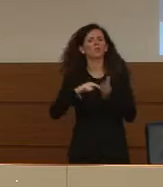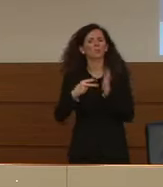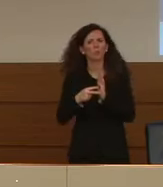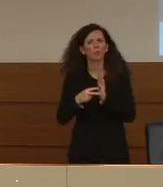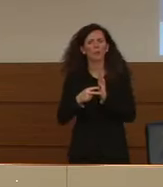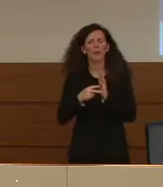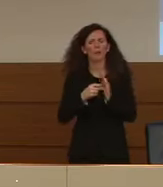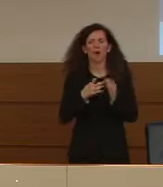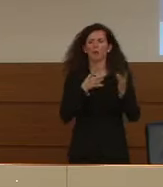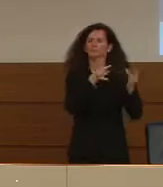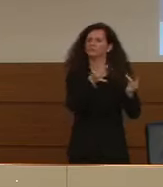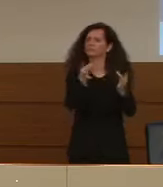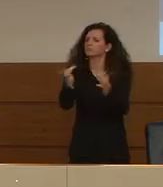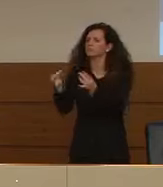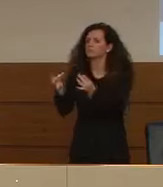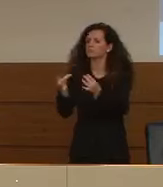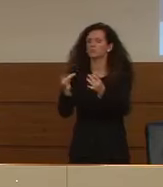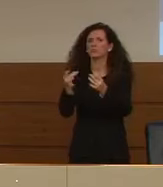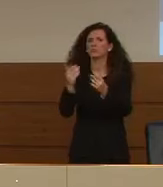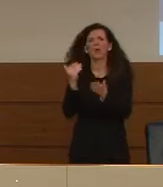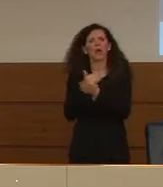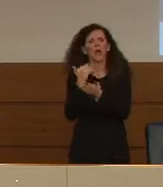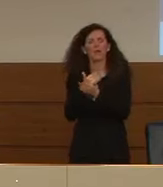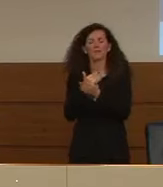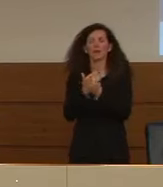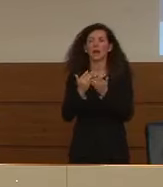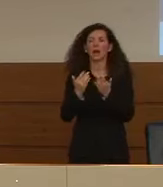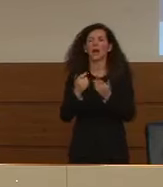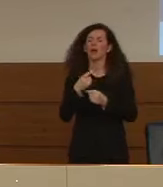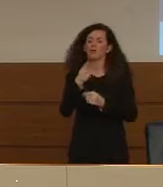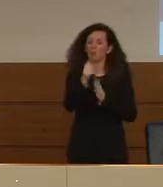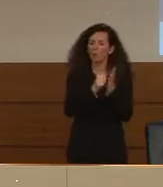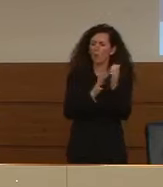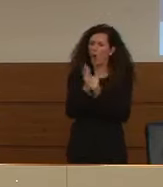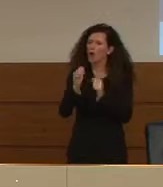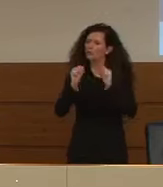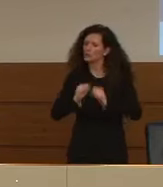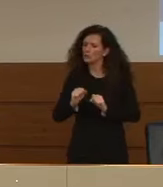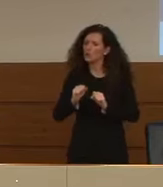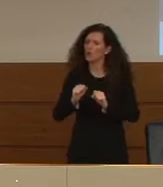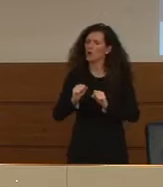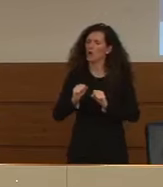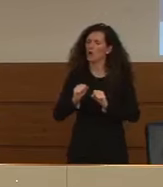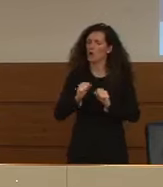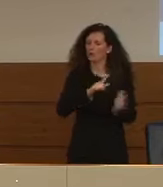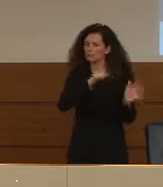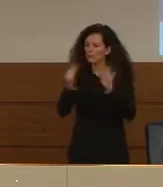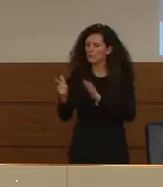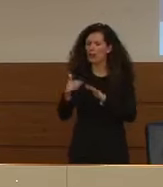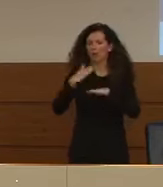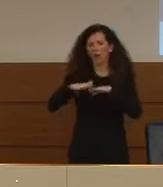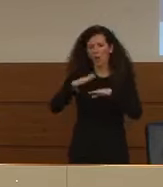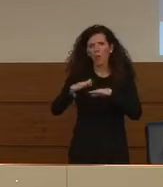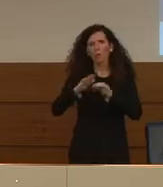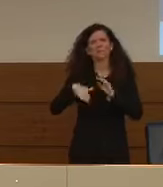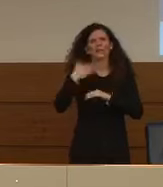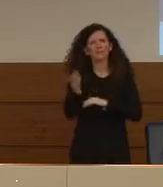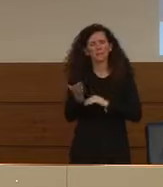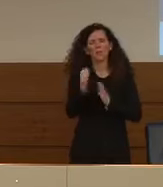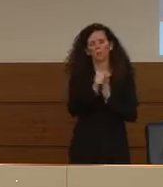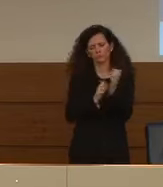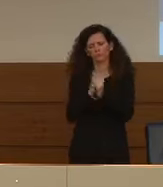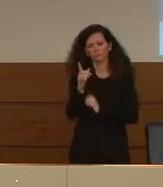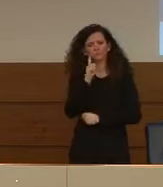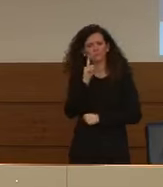visto che a volte i guanti possono essere usati più volte nell'arco della settimana, ad esempio, e quindi si fa